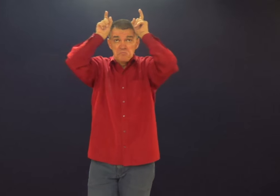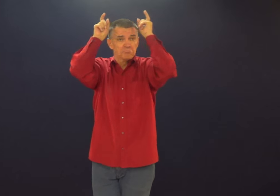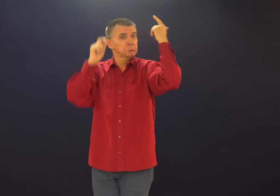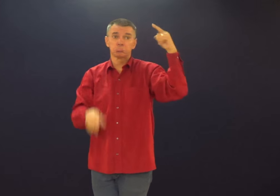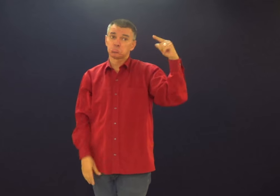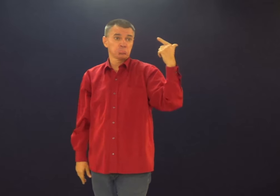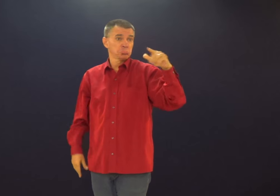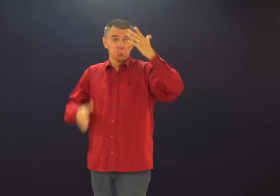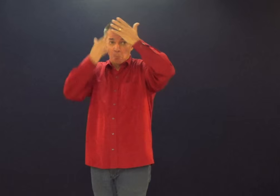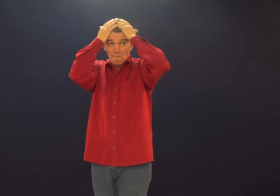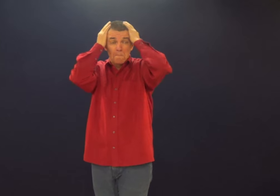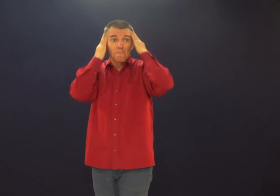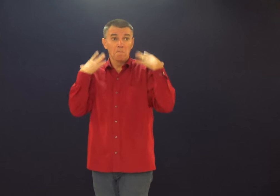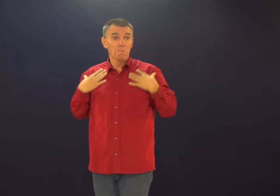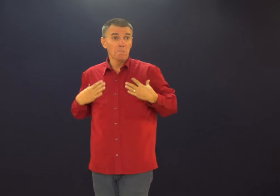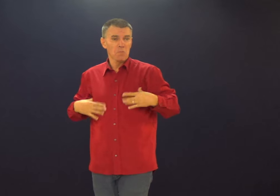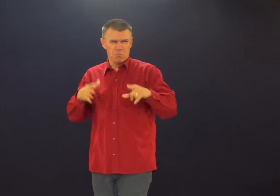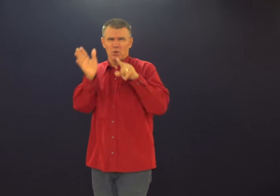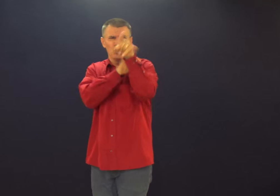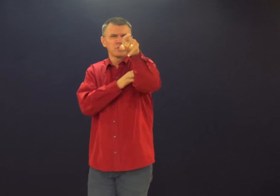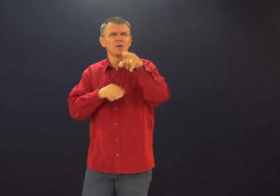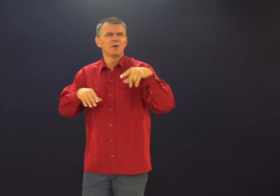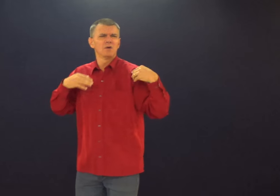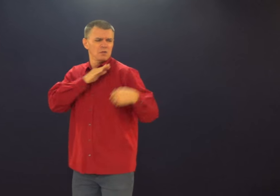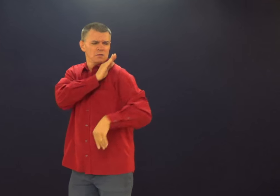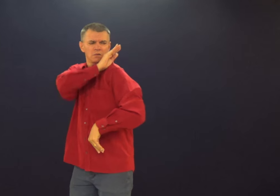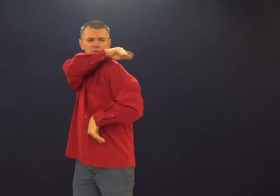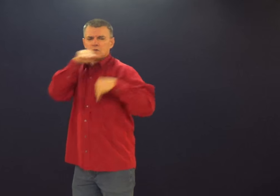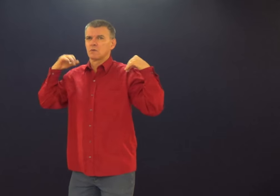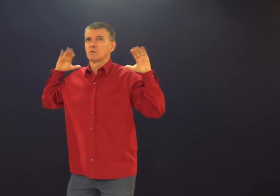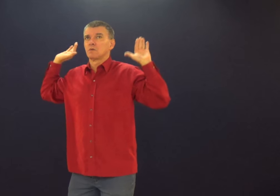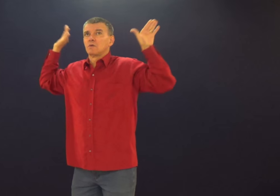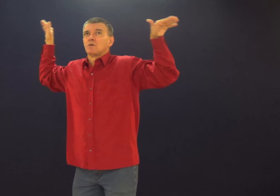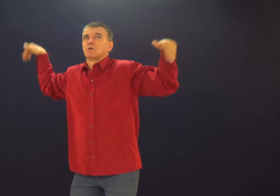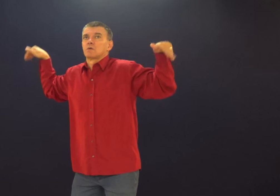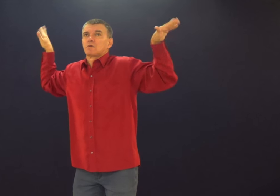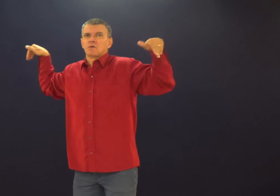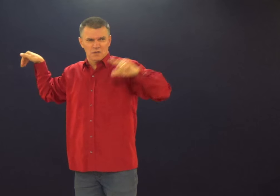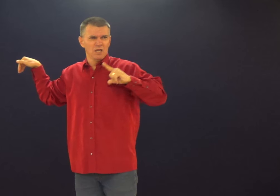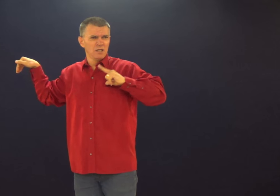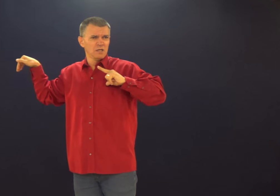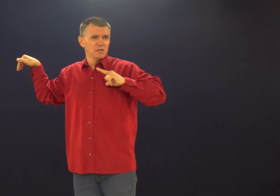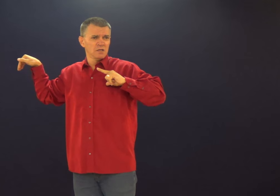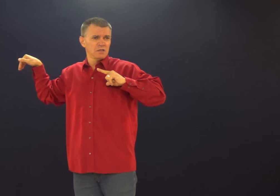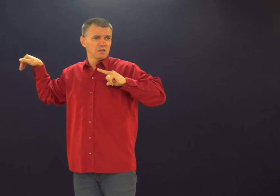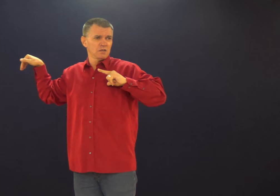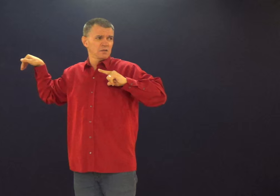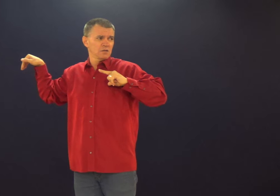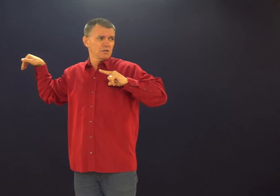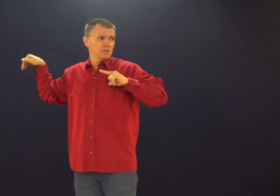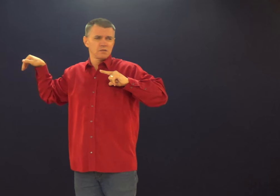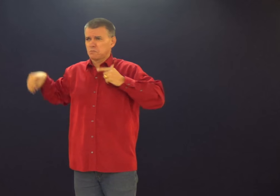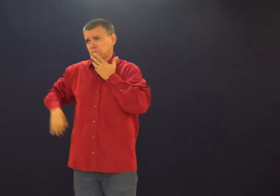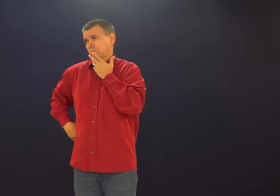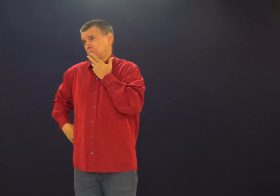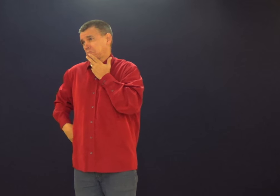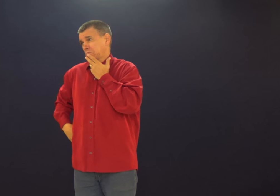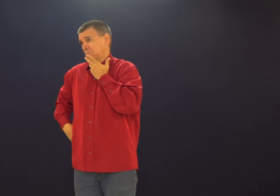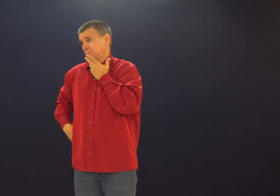para outro lugar. Na verdade, ele não tem chifres. Nem nada. Você acha que asas existem?